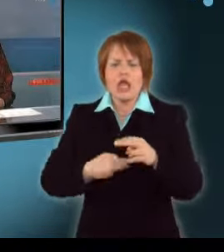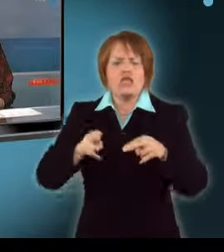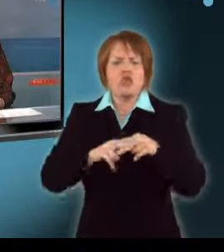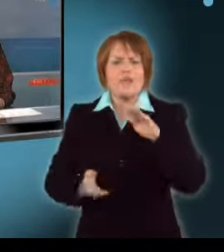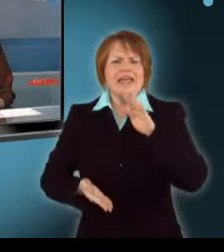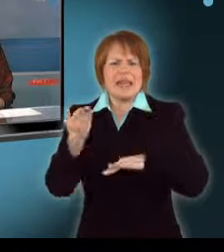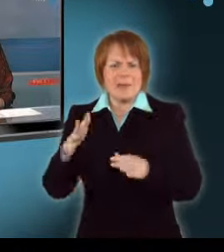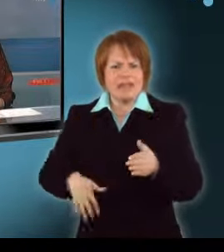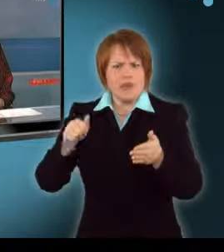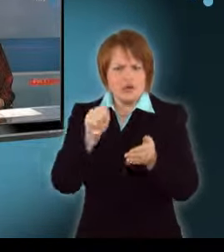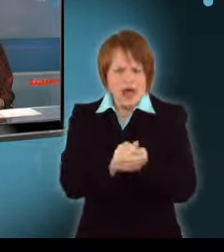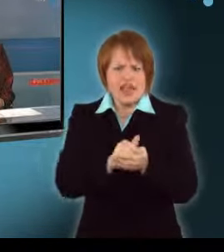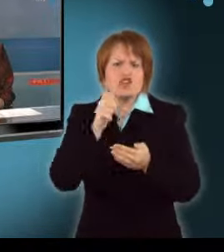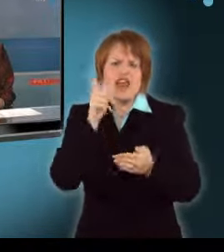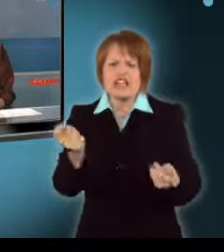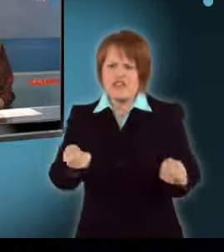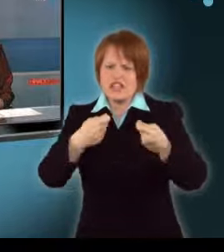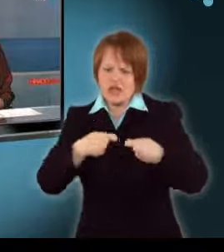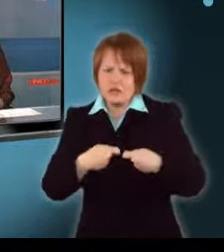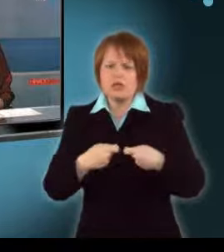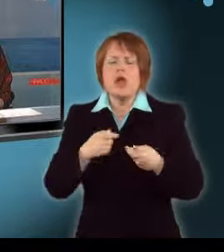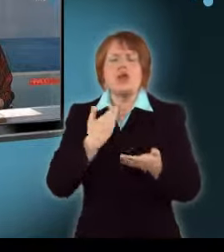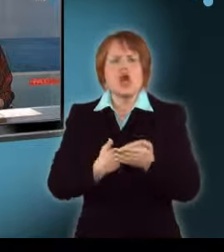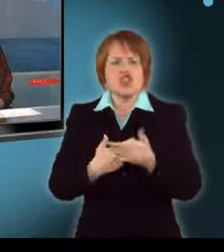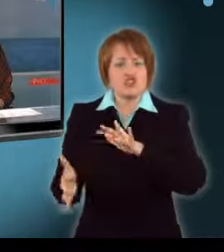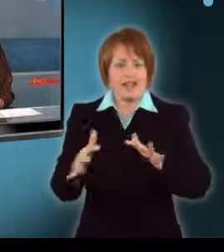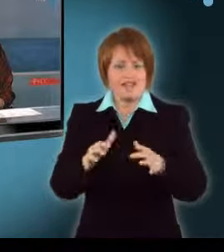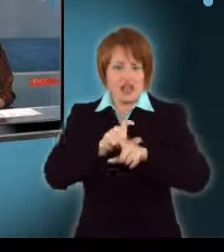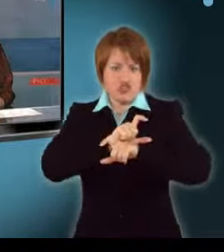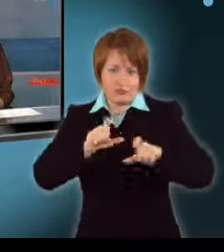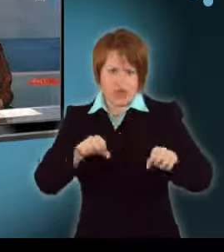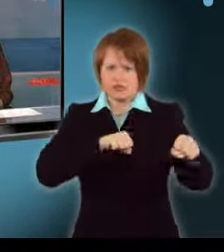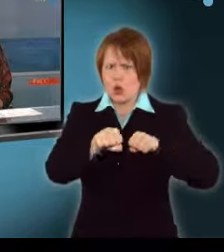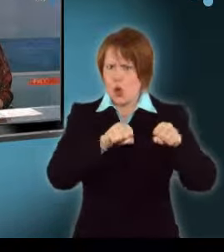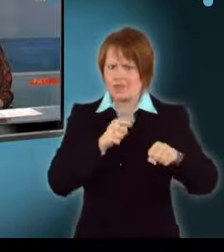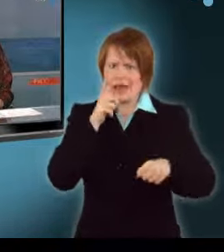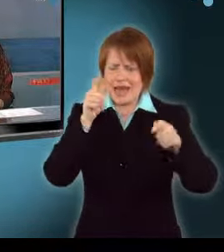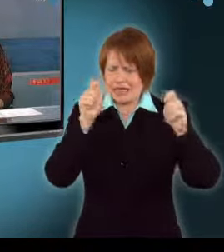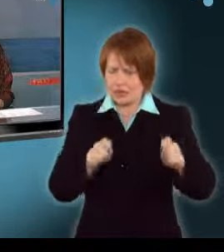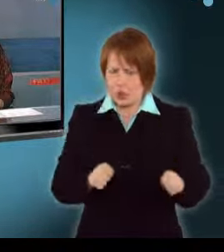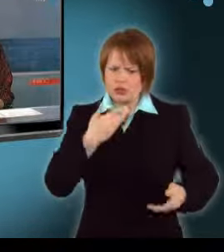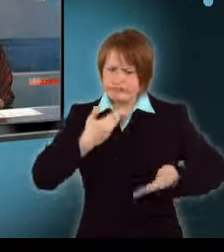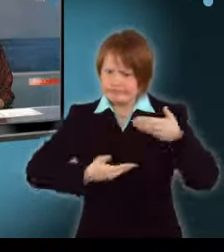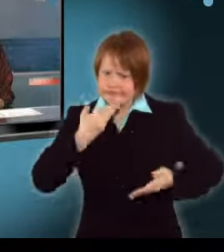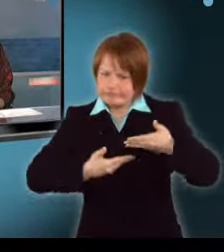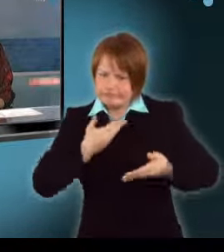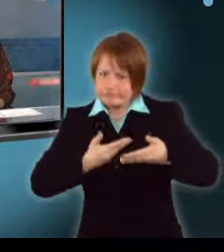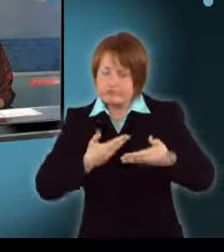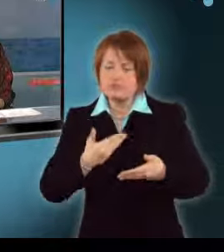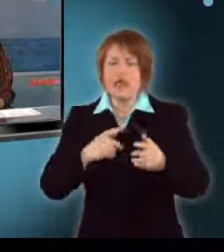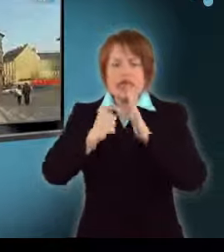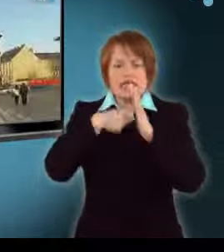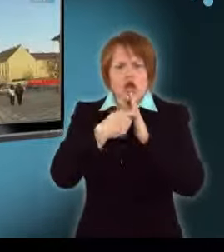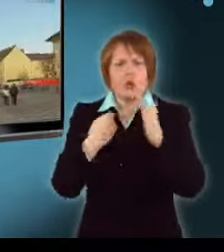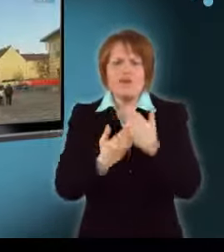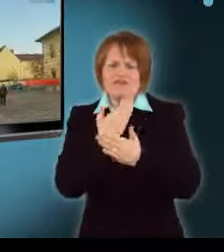beruházás visszavonásáról döntet a gazdasági válság miatt a kormány, a mai adásunk idején is tartó ülésén. A híradó